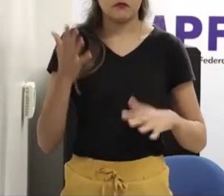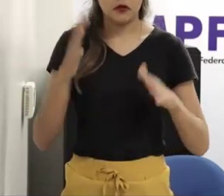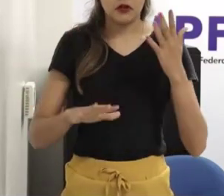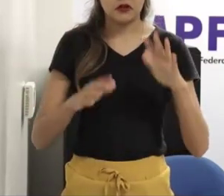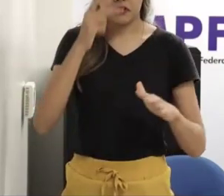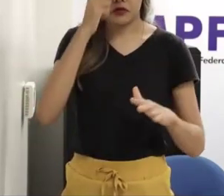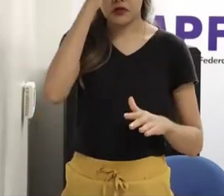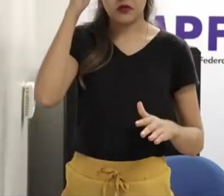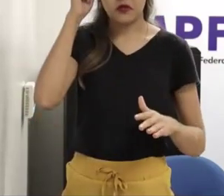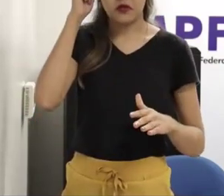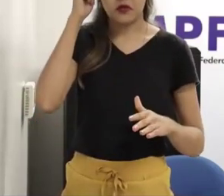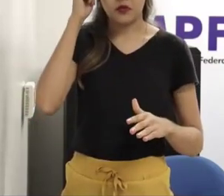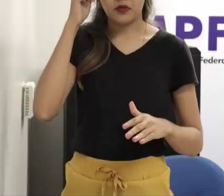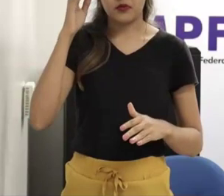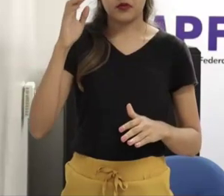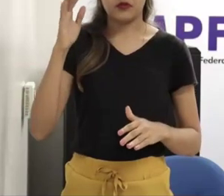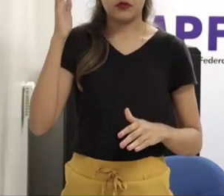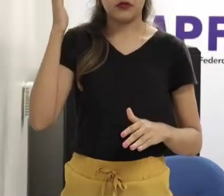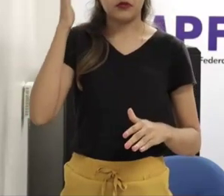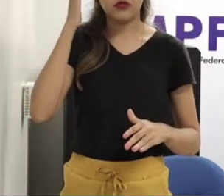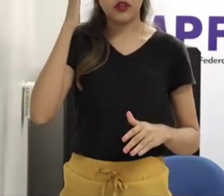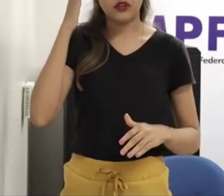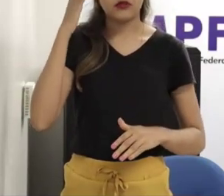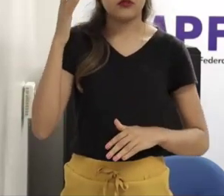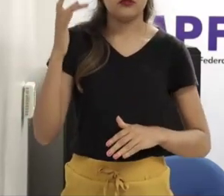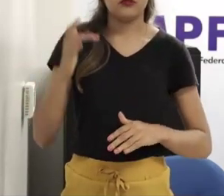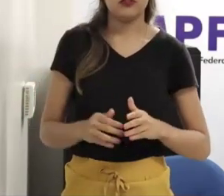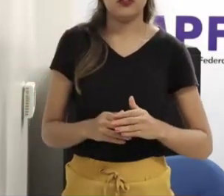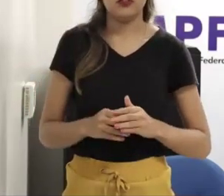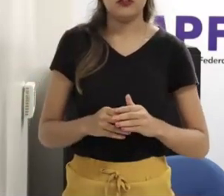sai uma notícia, a fulana tem vídeos vazados.